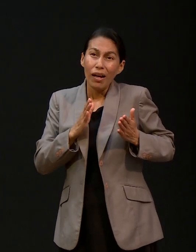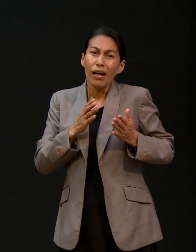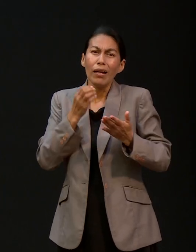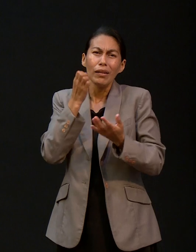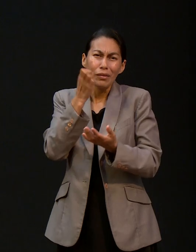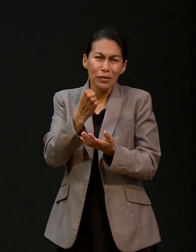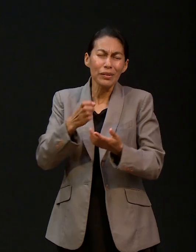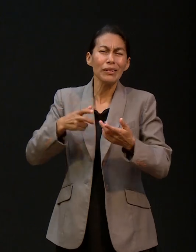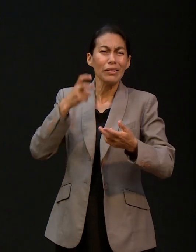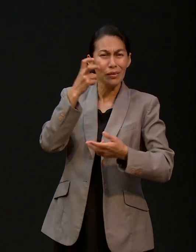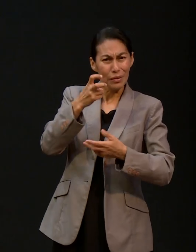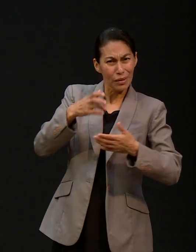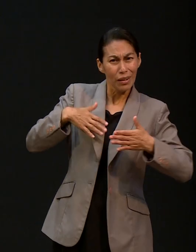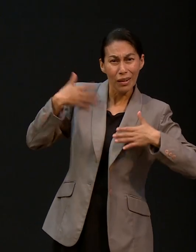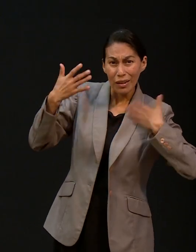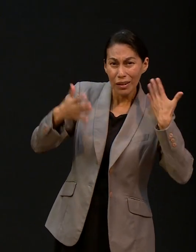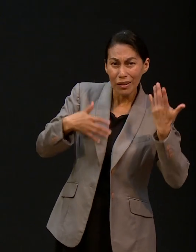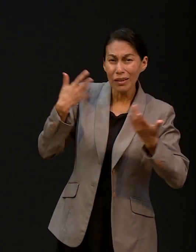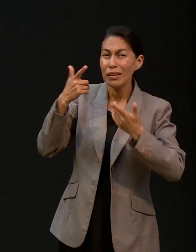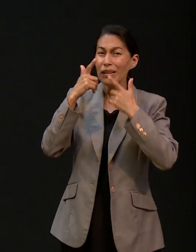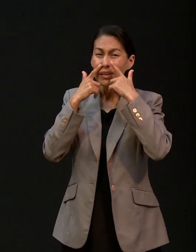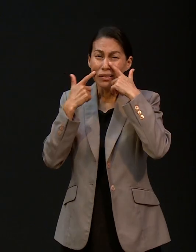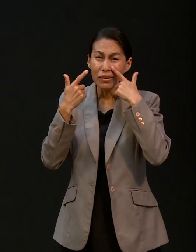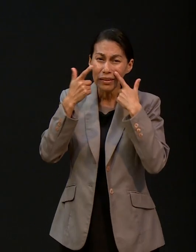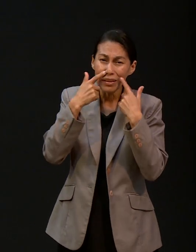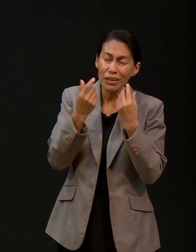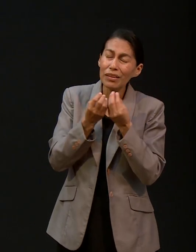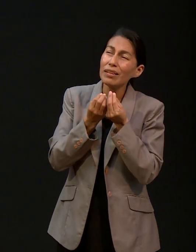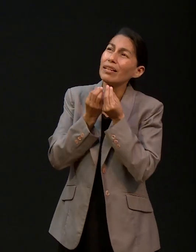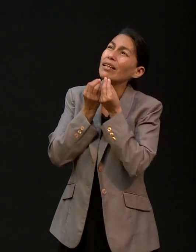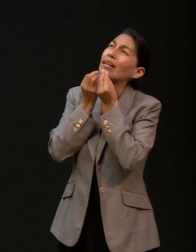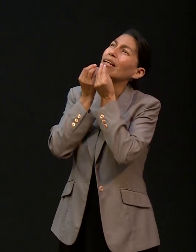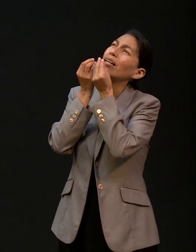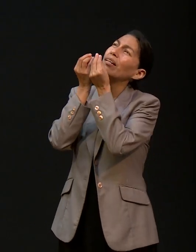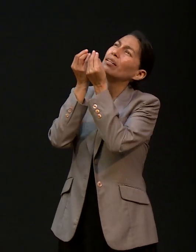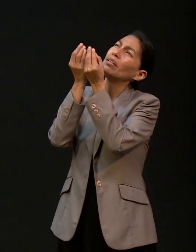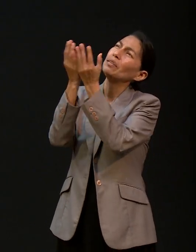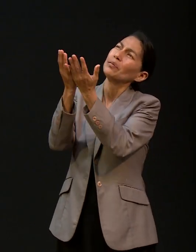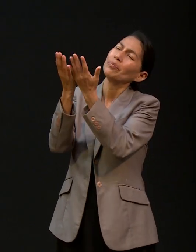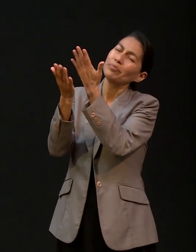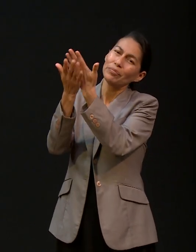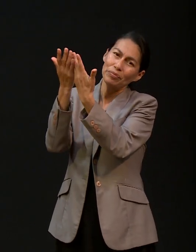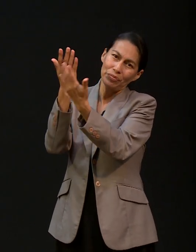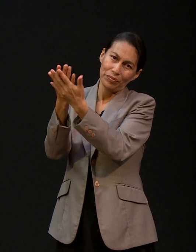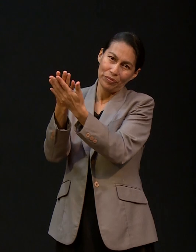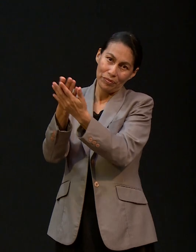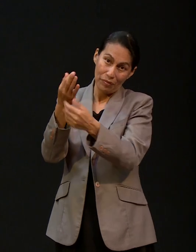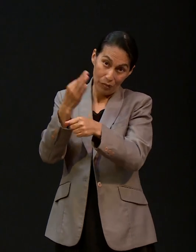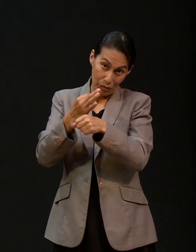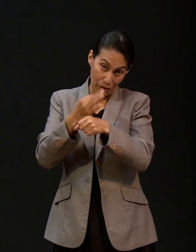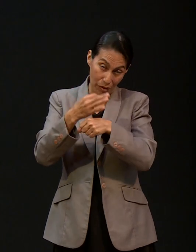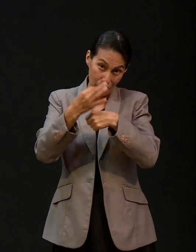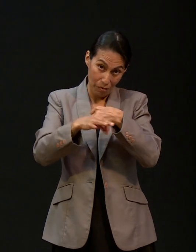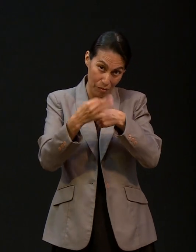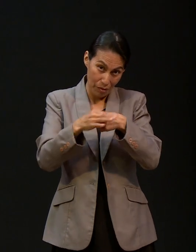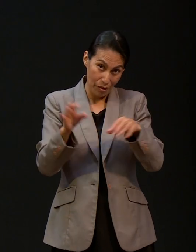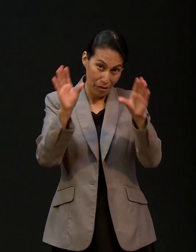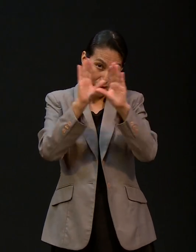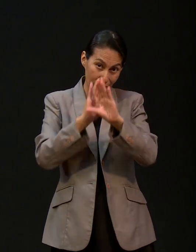así que mientras escuchamos una melodía envíen sus pedidos y sus agradecimientos a